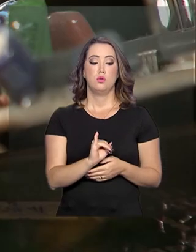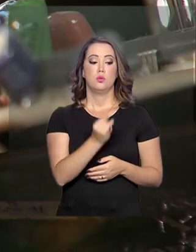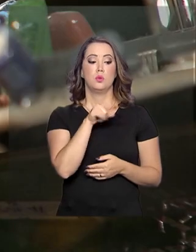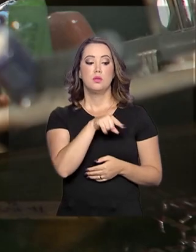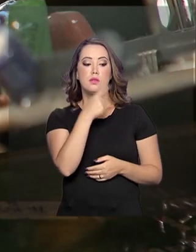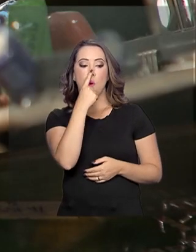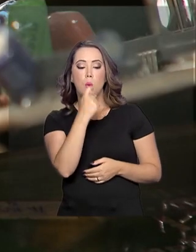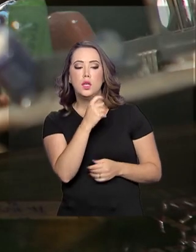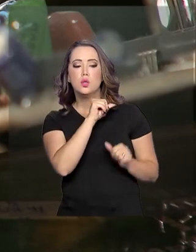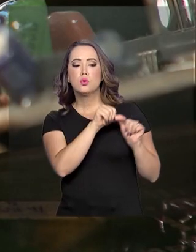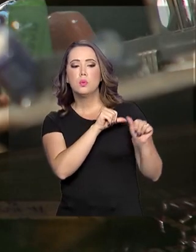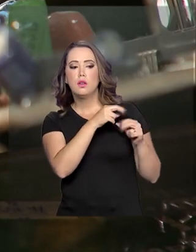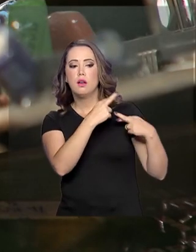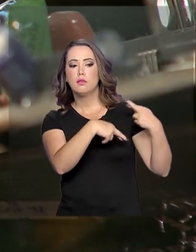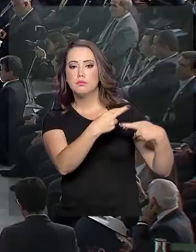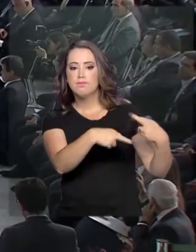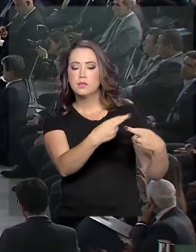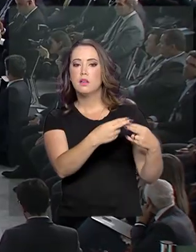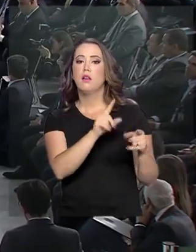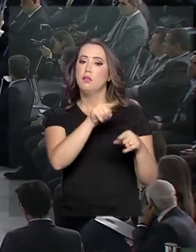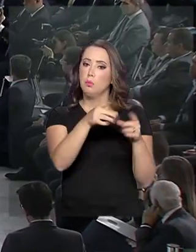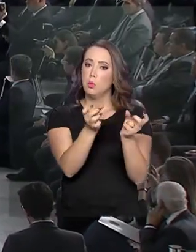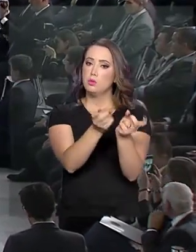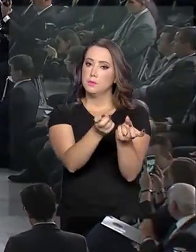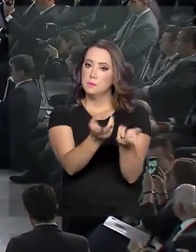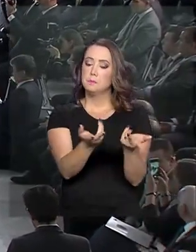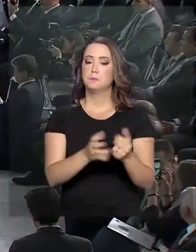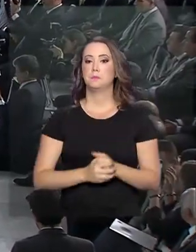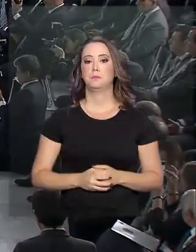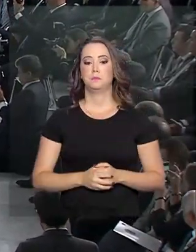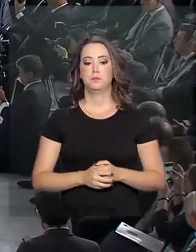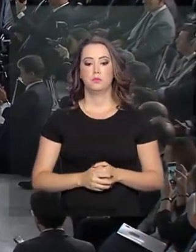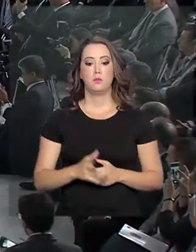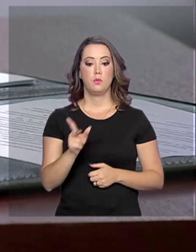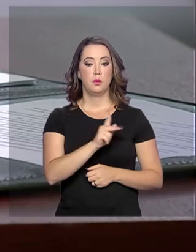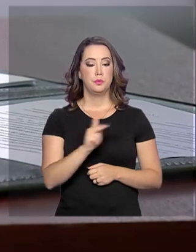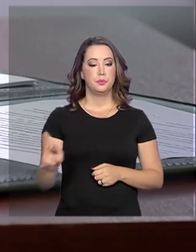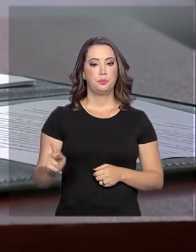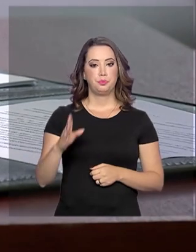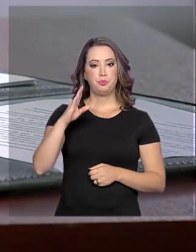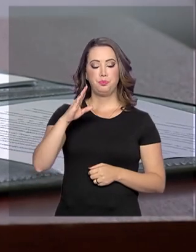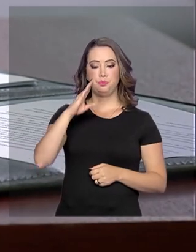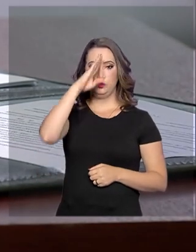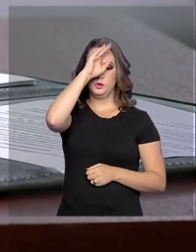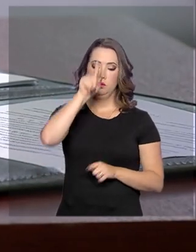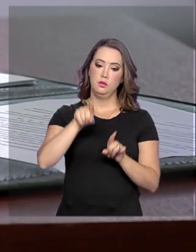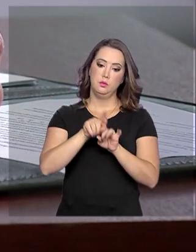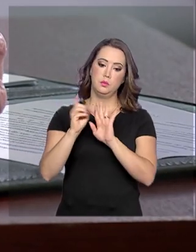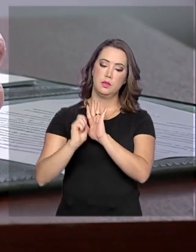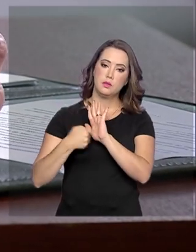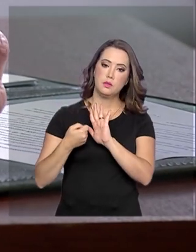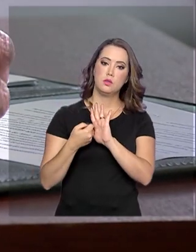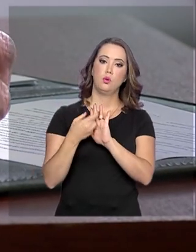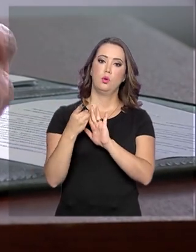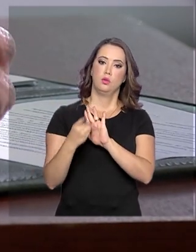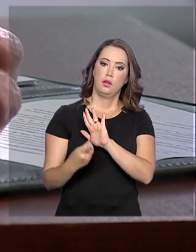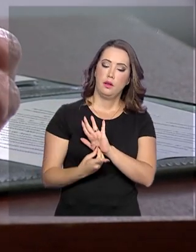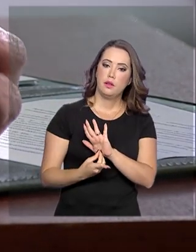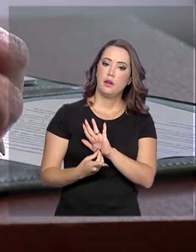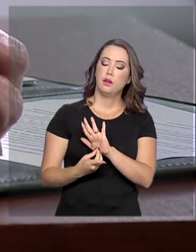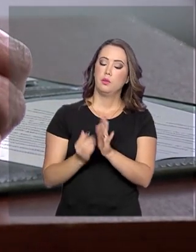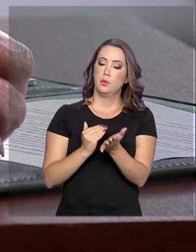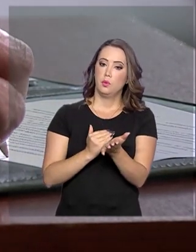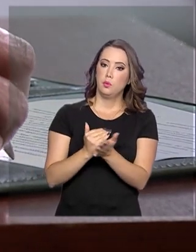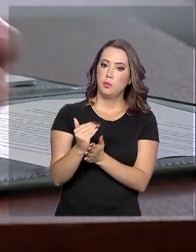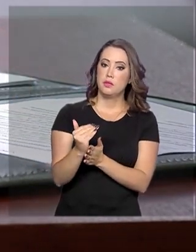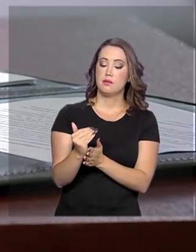o lixo como um produto também de comércio. O presidente Jair Bolsonaro assinou também um decreto para a implementação do sistema de